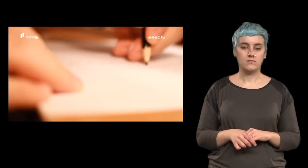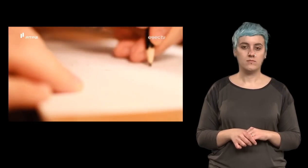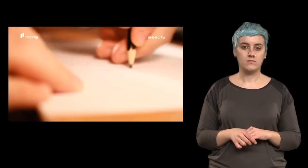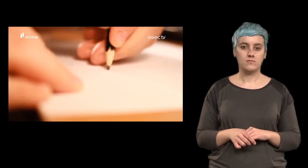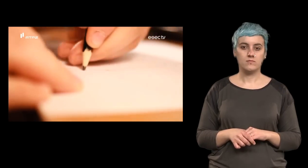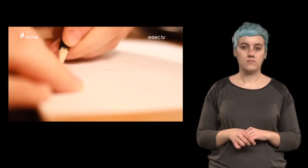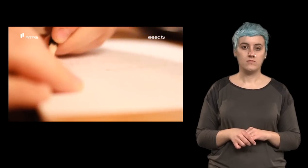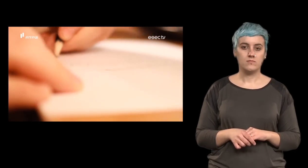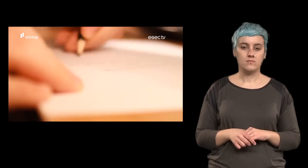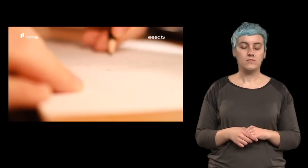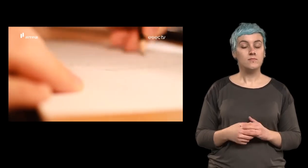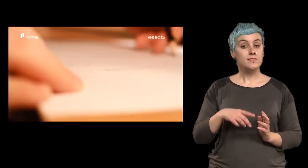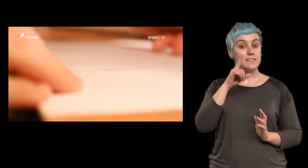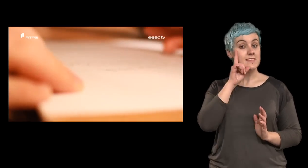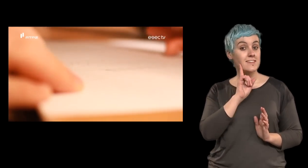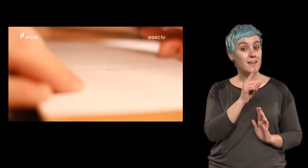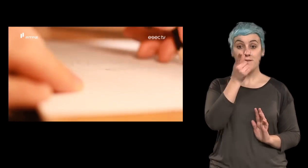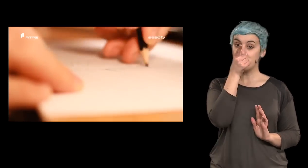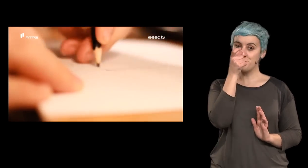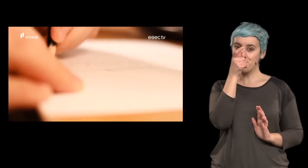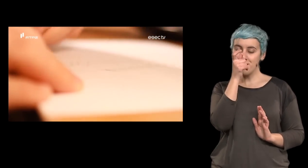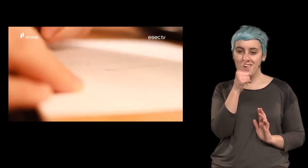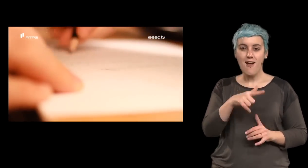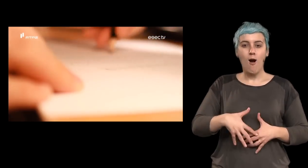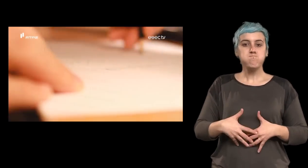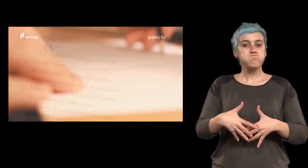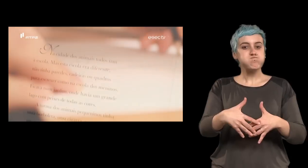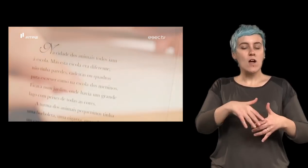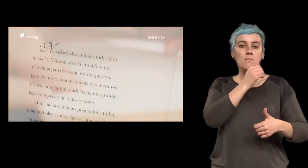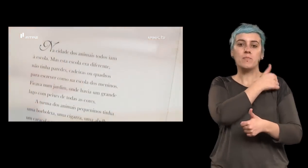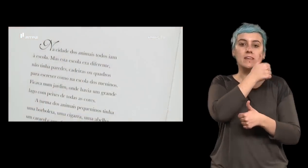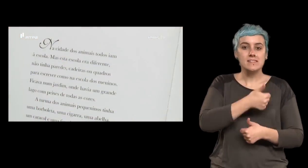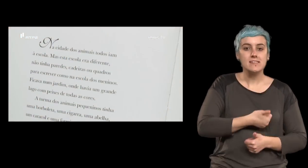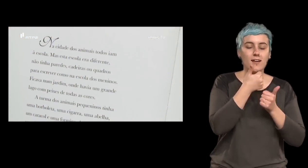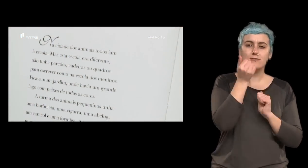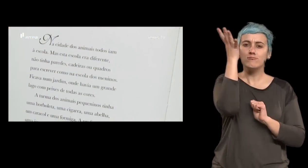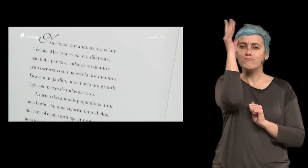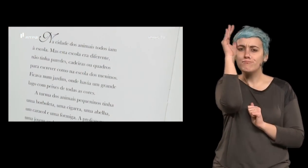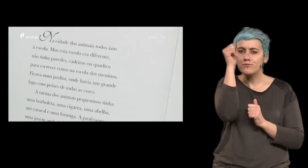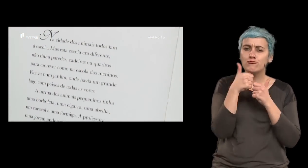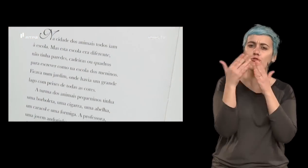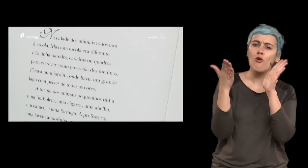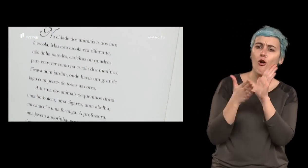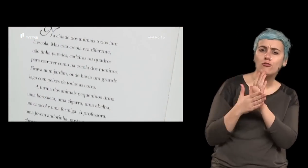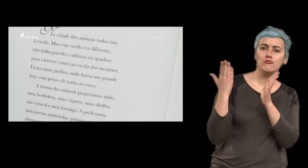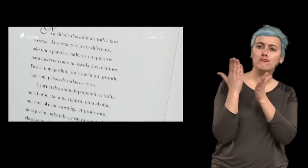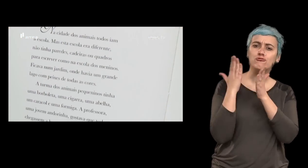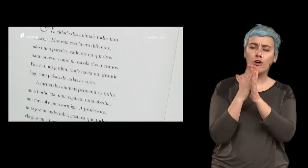A formiga barriguda na cidade dos animais todos iam à escola mas esta